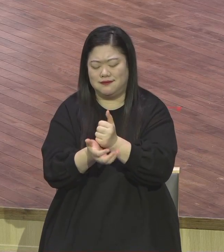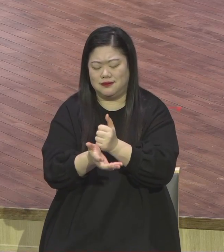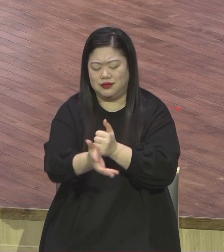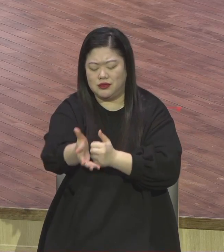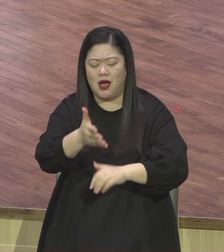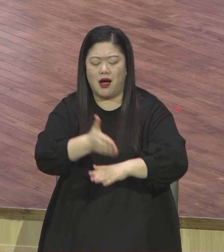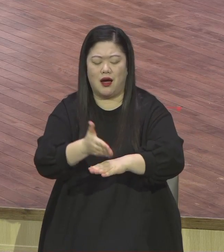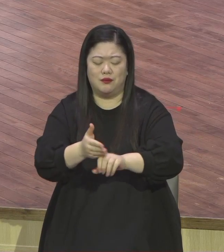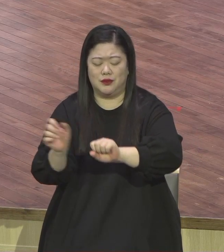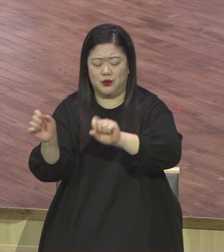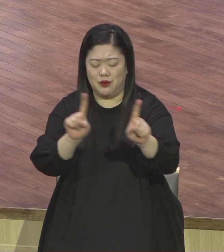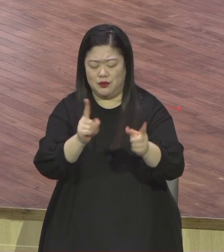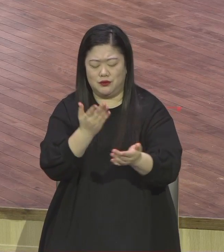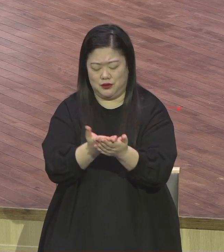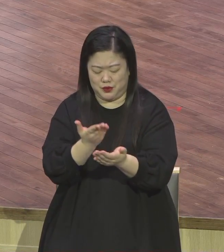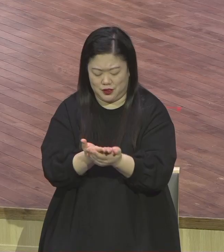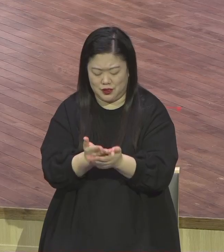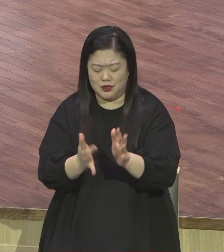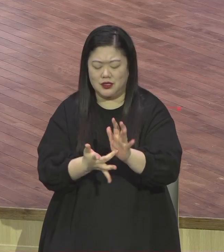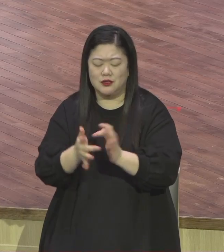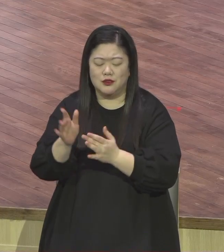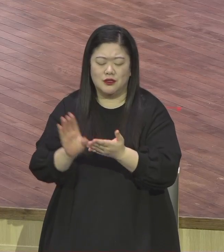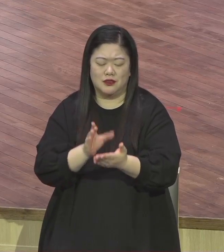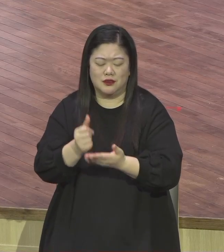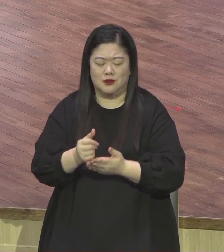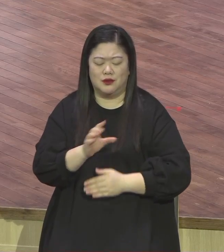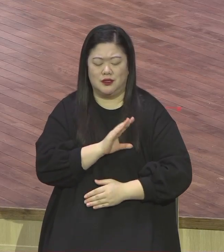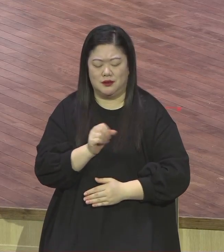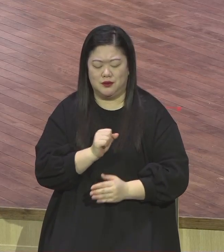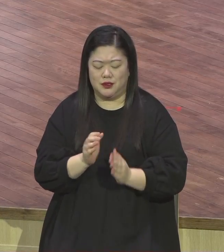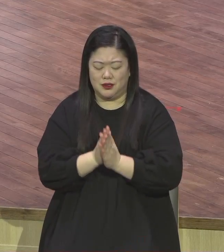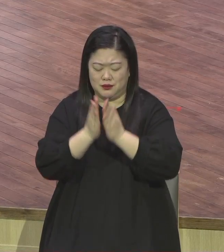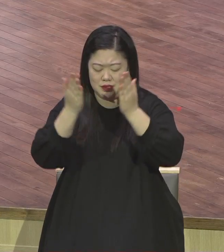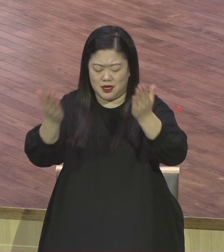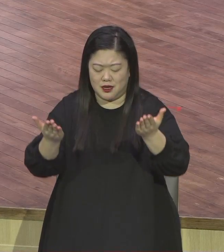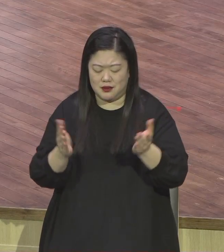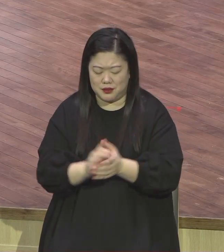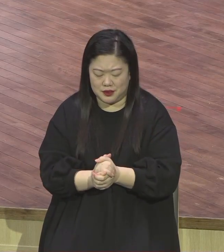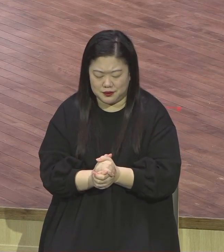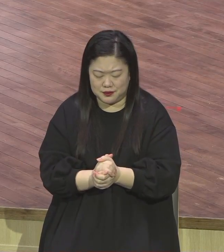주옵소서 예수 전 받들어 기도합니다 아멘 여러분 여러분 안녕하십시오 감사합니다.